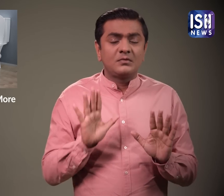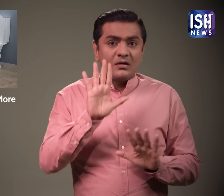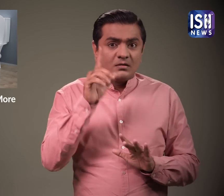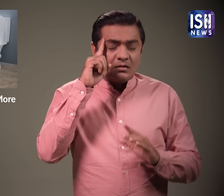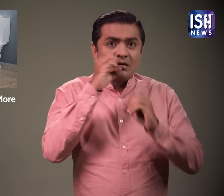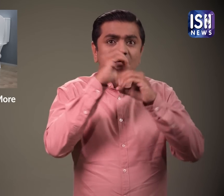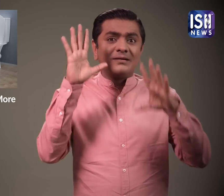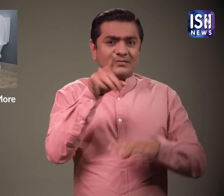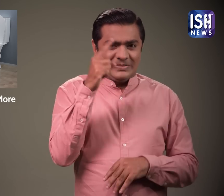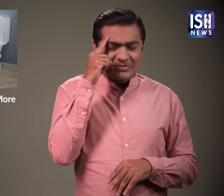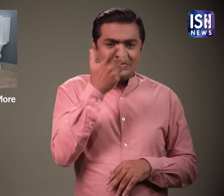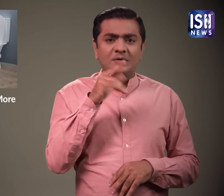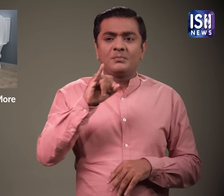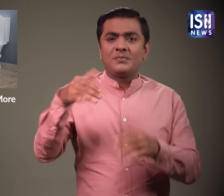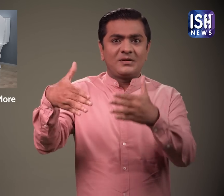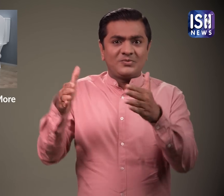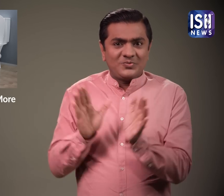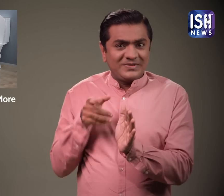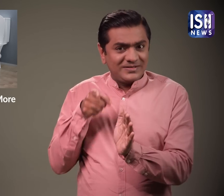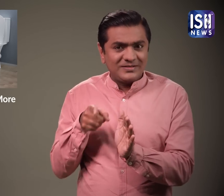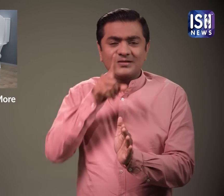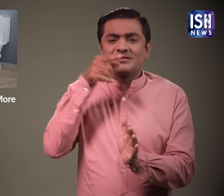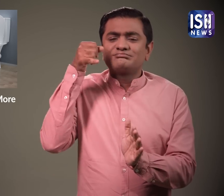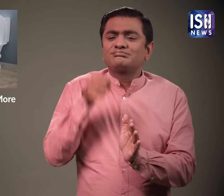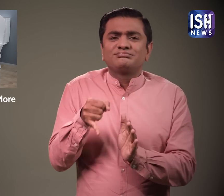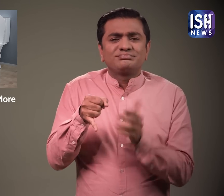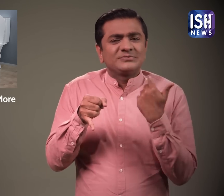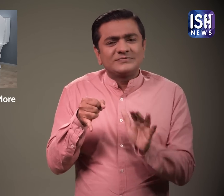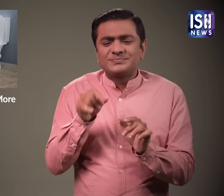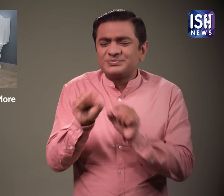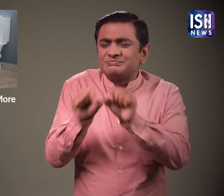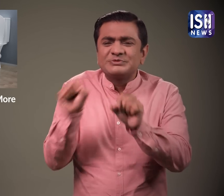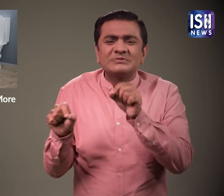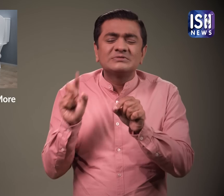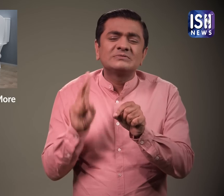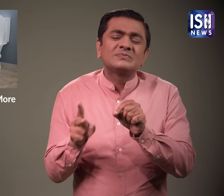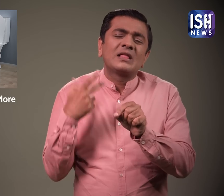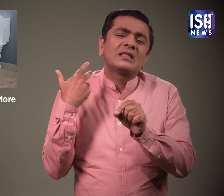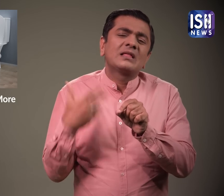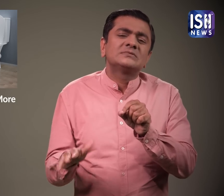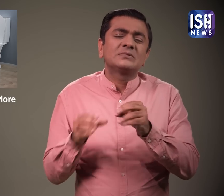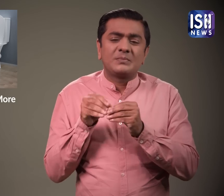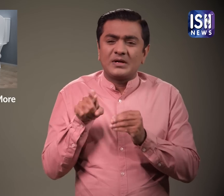आपको लगता होगा कि टॉयलेट कमोड में आपकी पानी की बोतल चीज़ ज्यादा बैक्टिरिया होंगे है ना